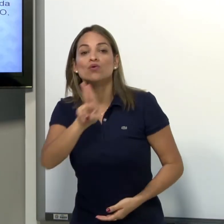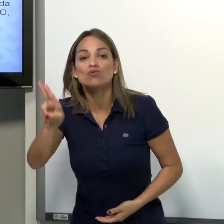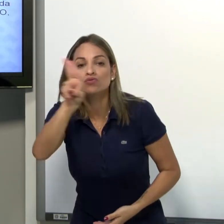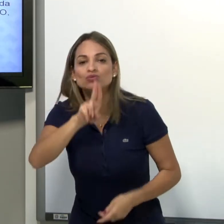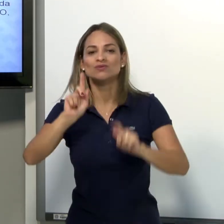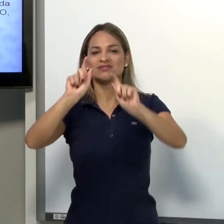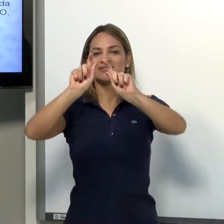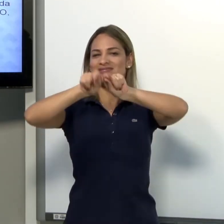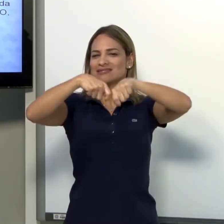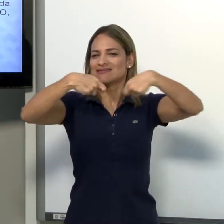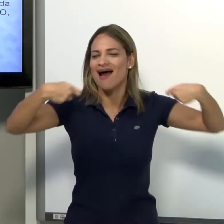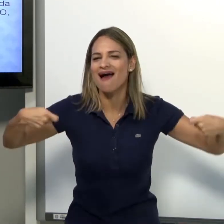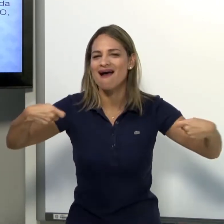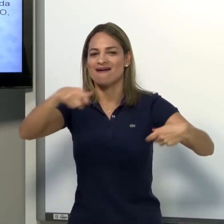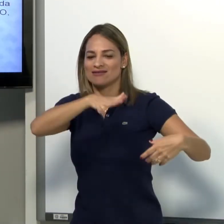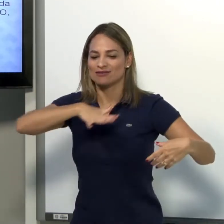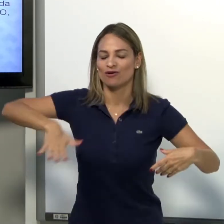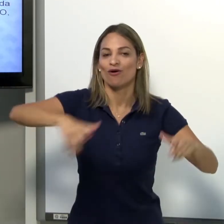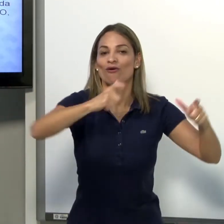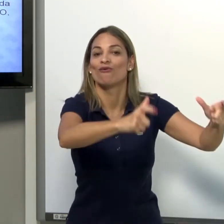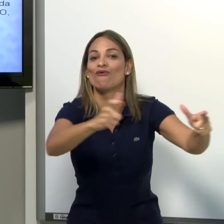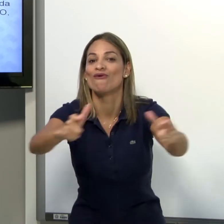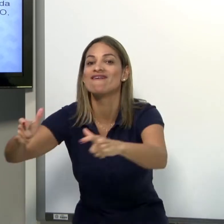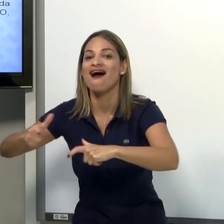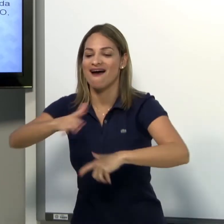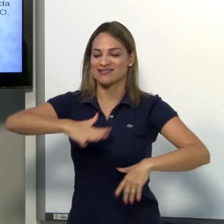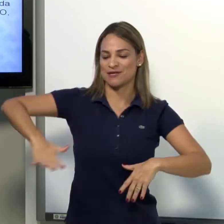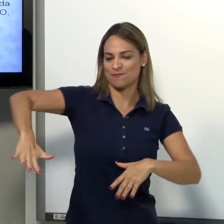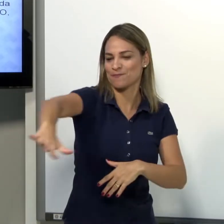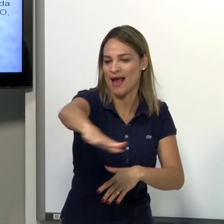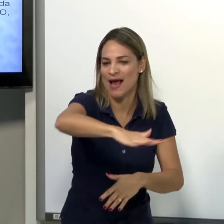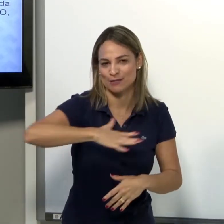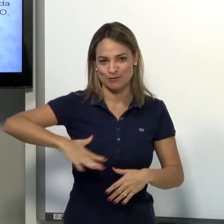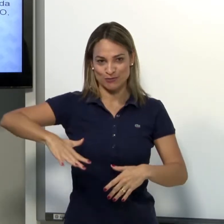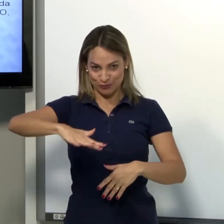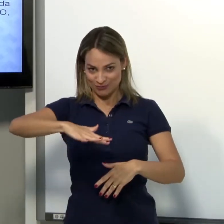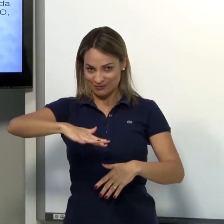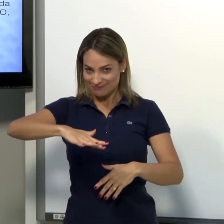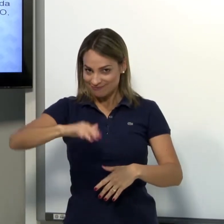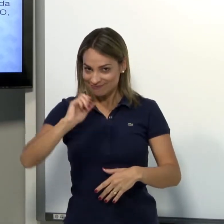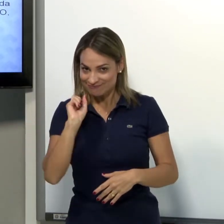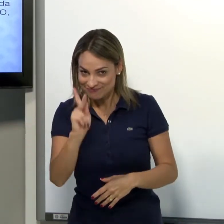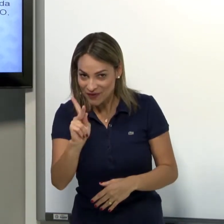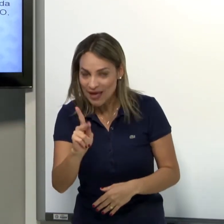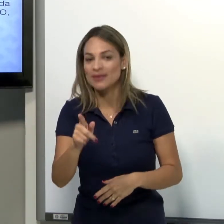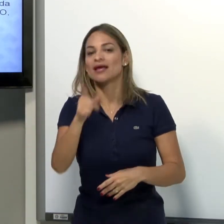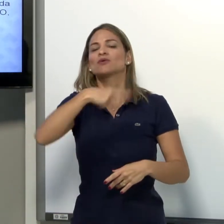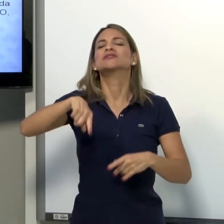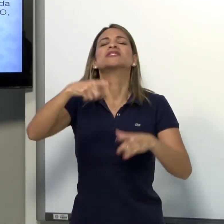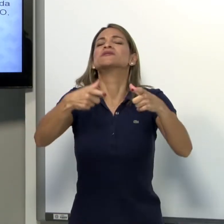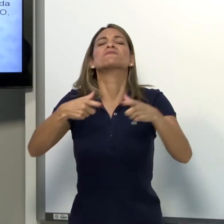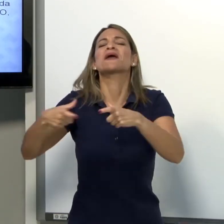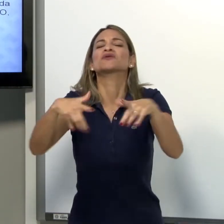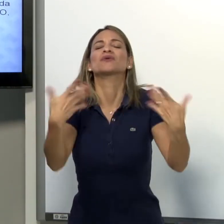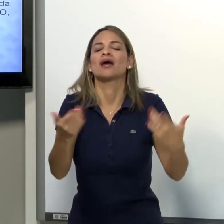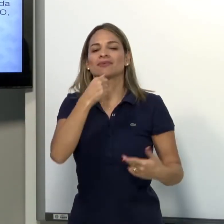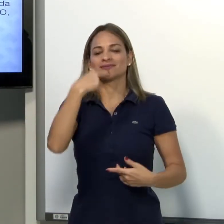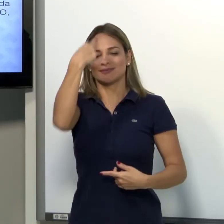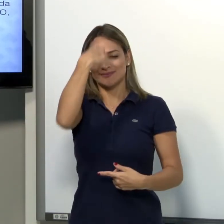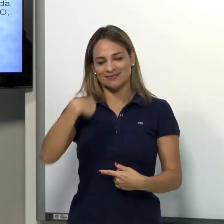manipulação dos sinais no espaço, os pontos de articulação no espaço. Mas o que são esses